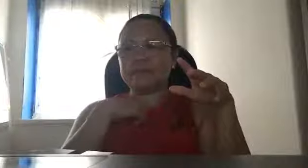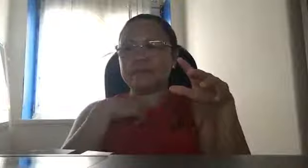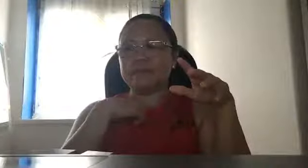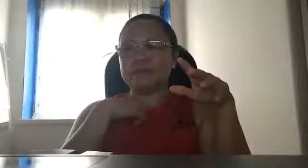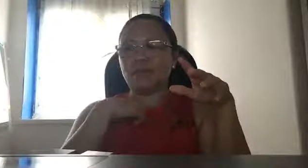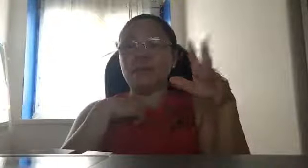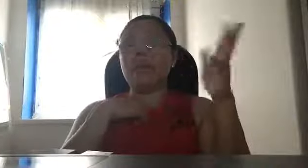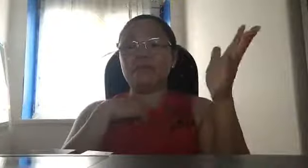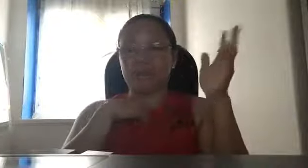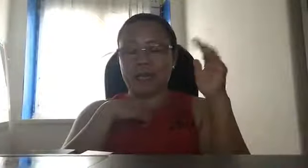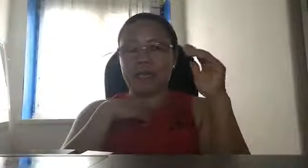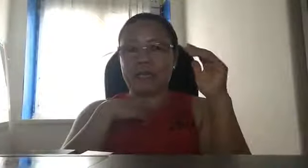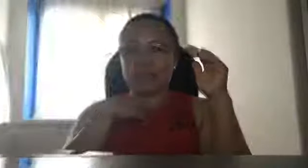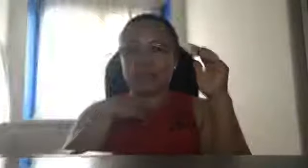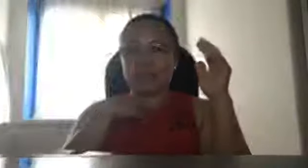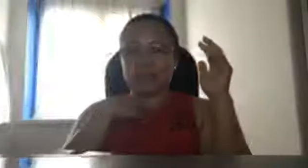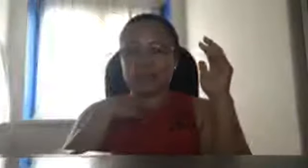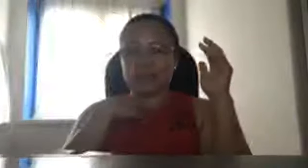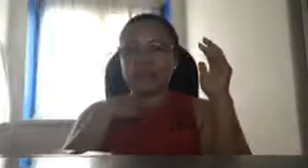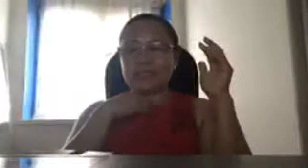unahin po talaga natin ang military